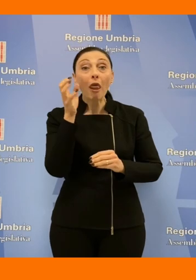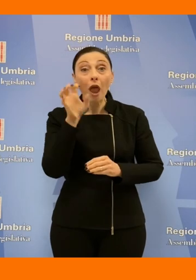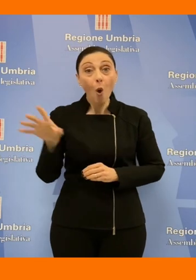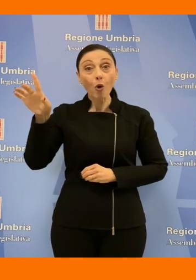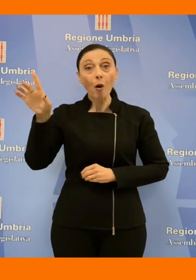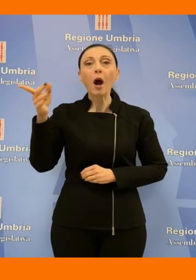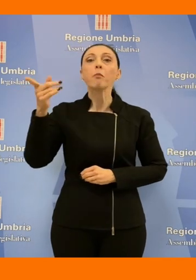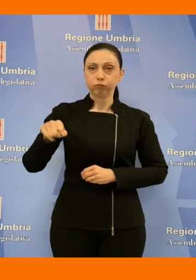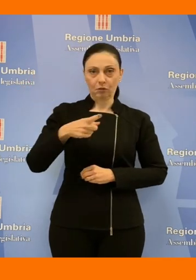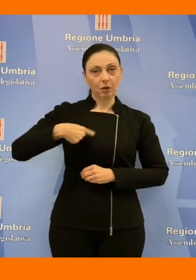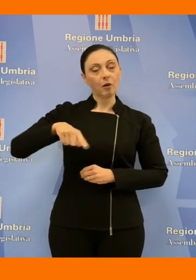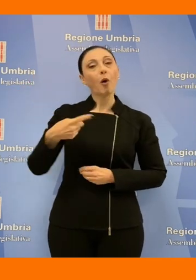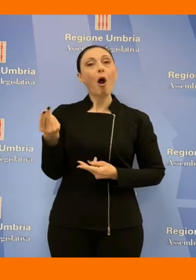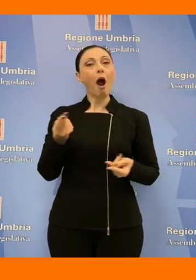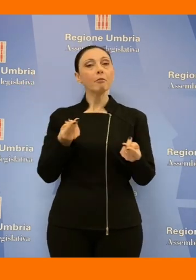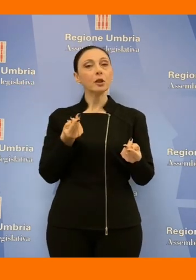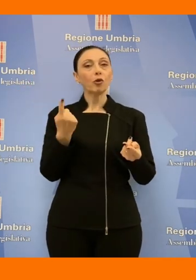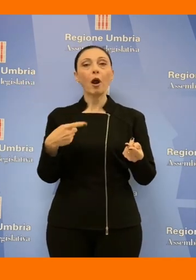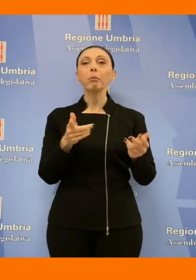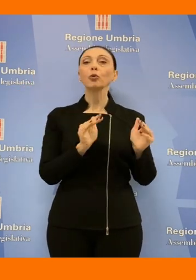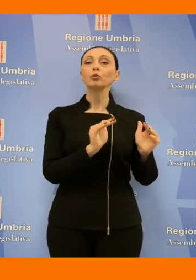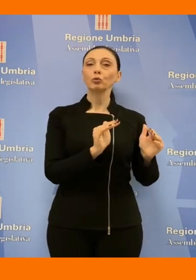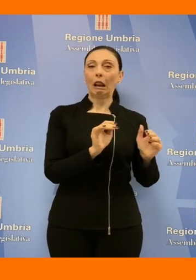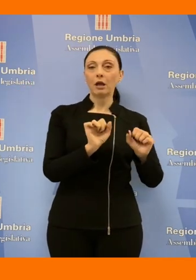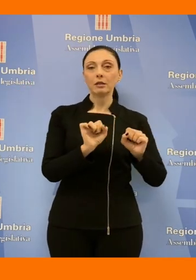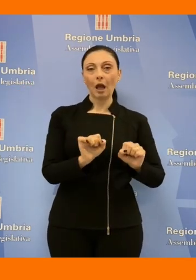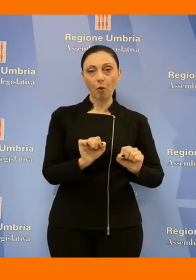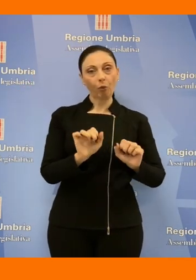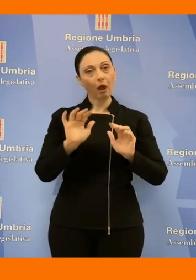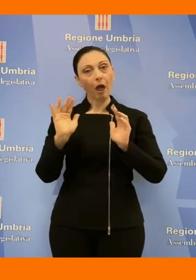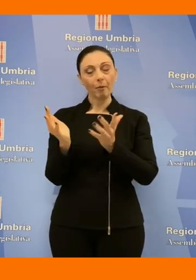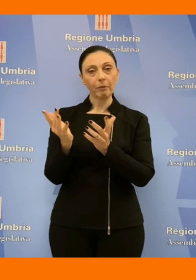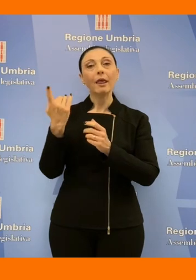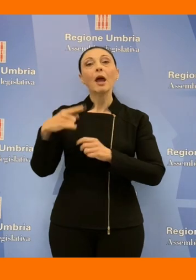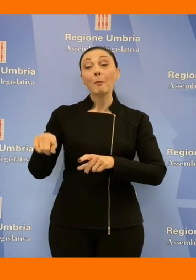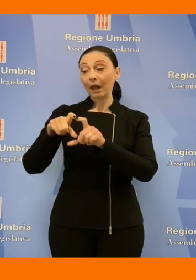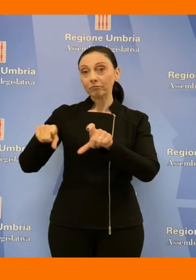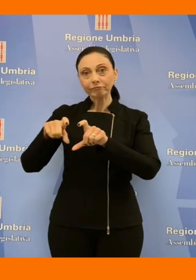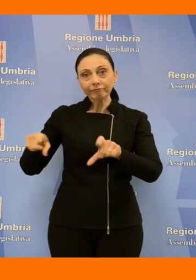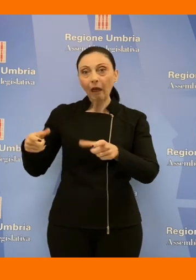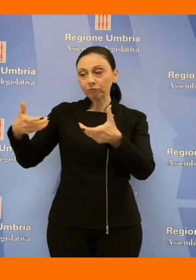che vogliamo noi come amministrazione per tutelare la salute, l'ambiente e abbassare tariffa a imprese e famiglie.